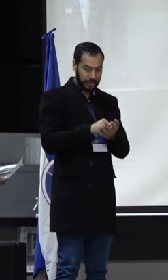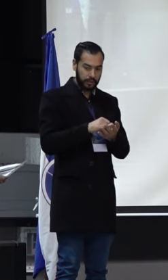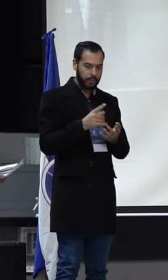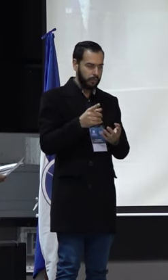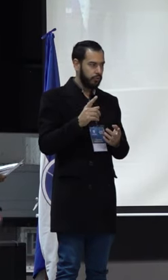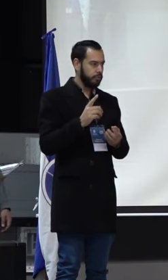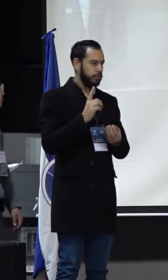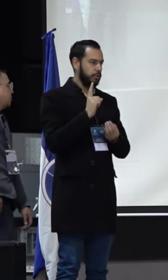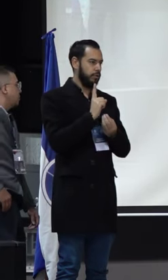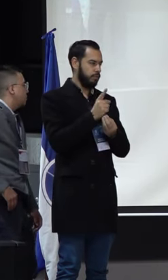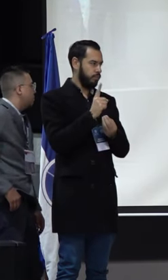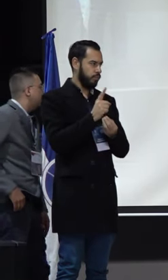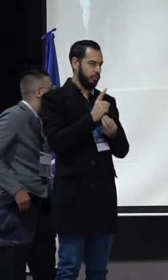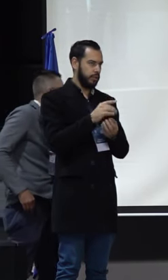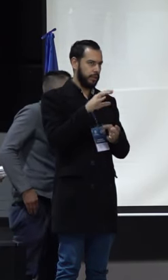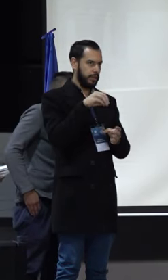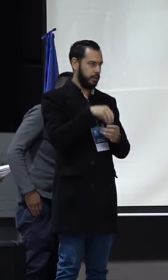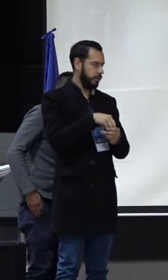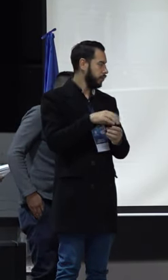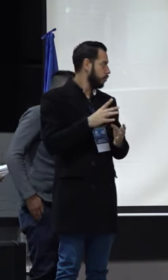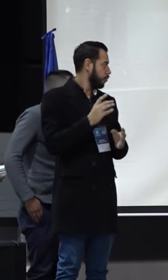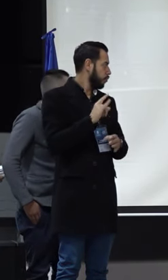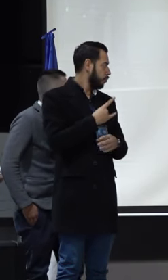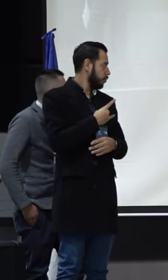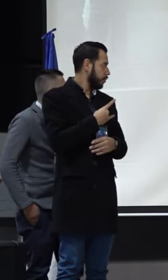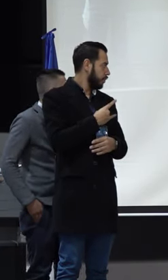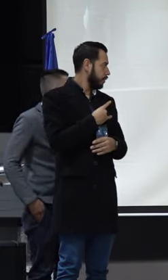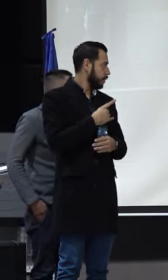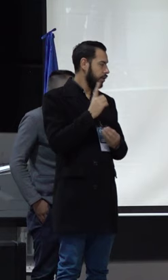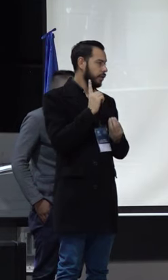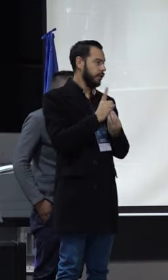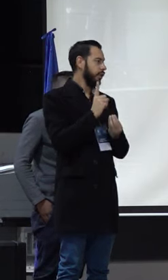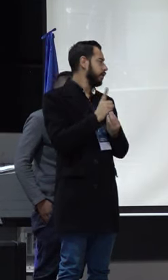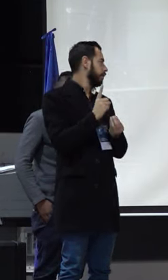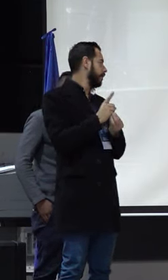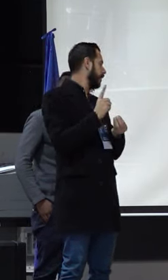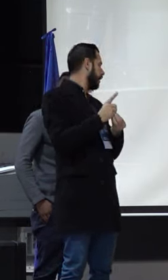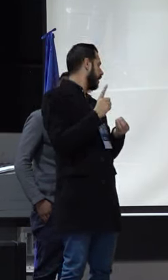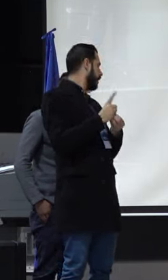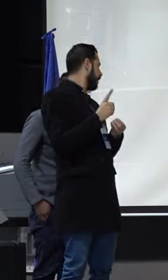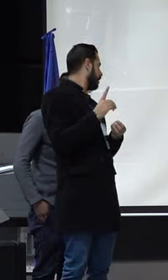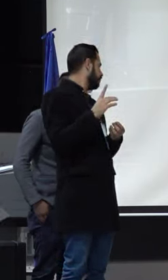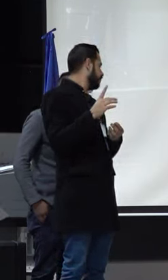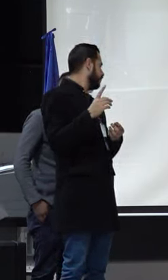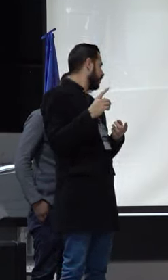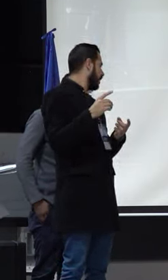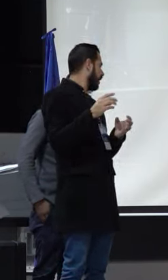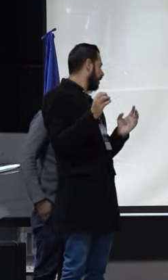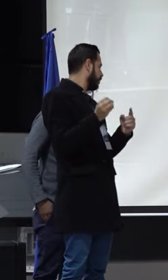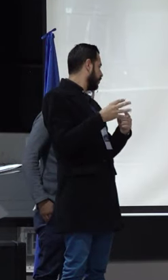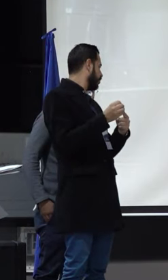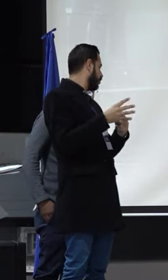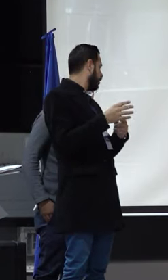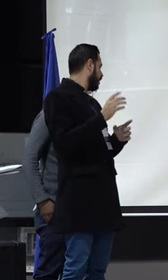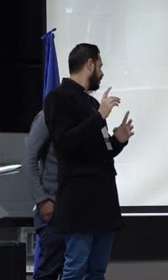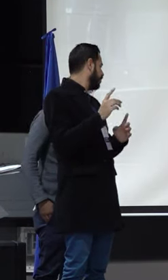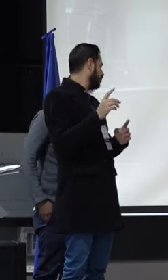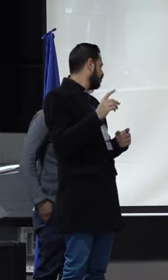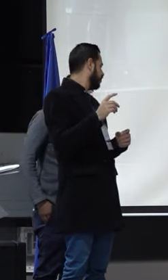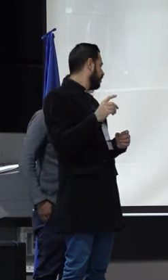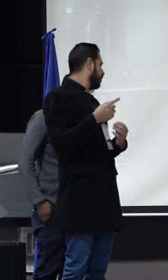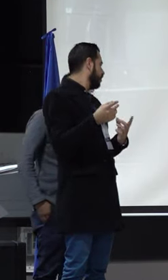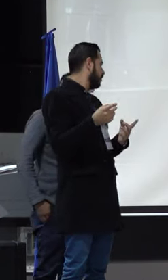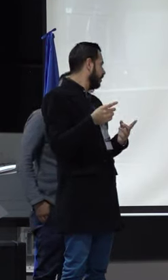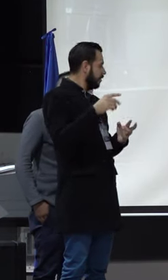implementar una política de ese tipo en la universidad, una política que no se comience a reconocer a partir del lenguaje y que trascienda en prácticas cotidianas,